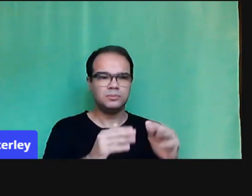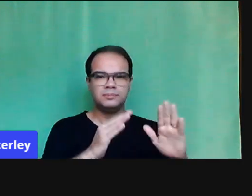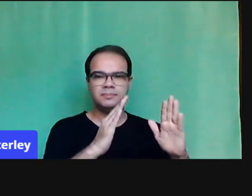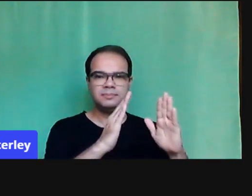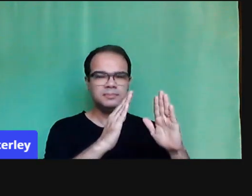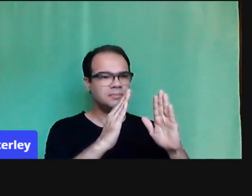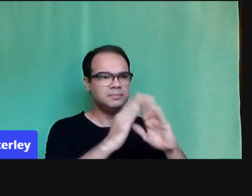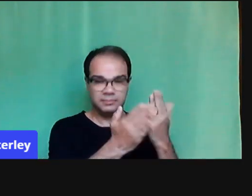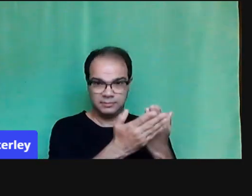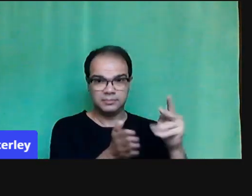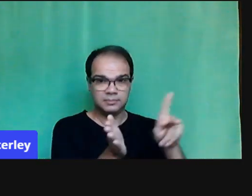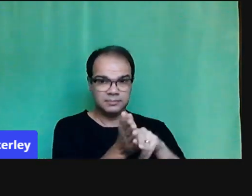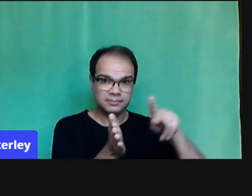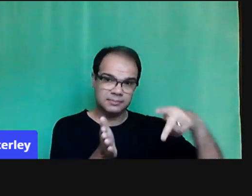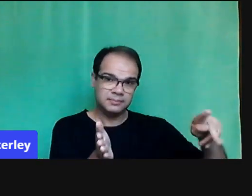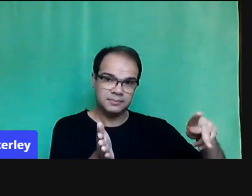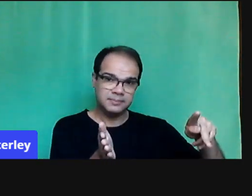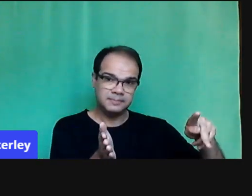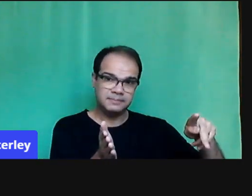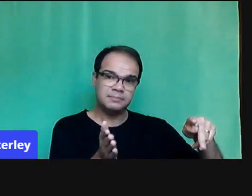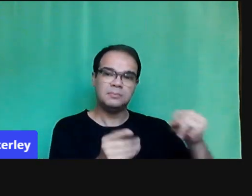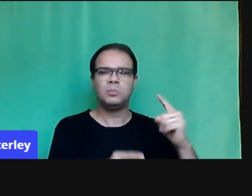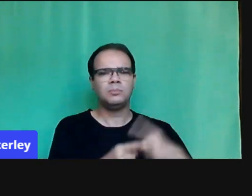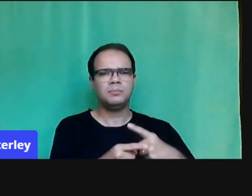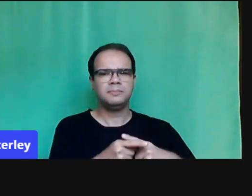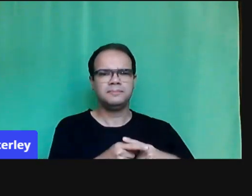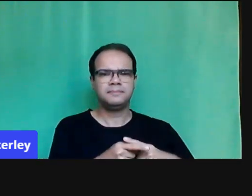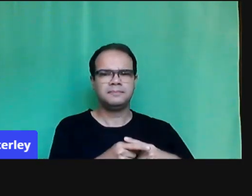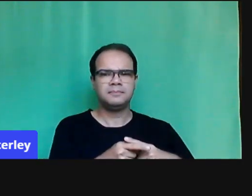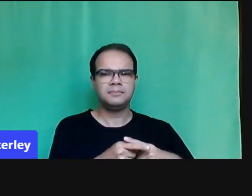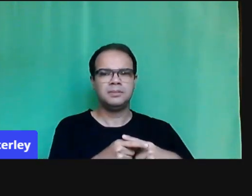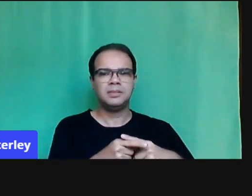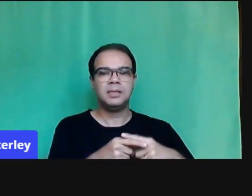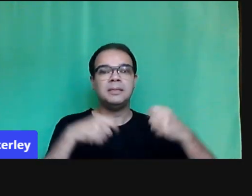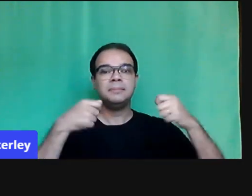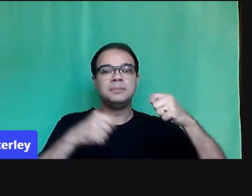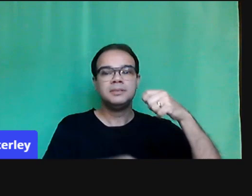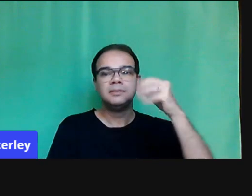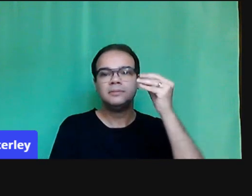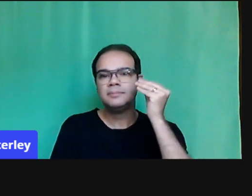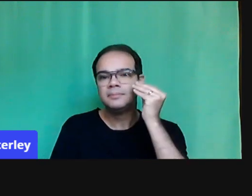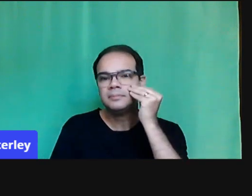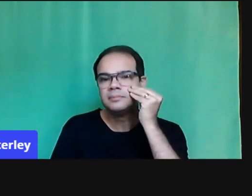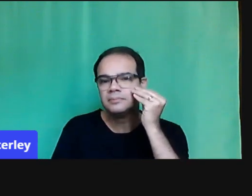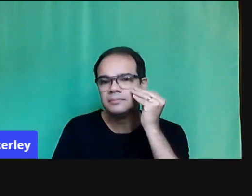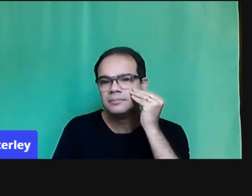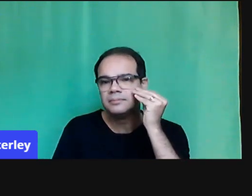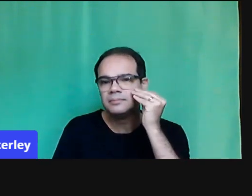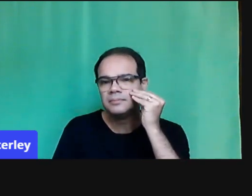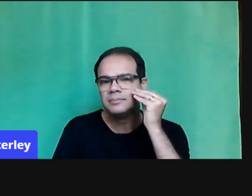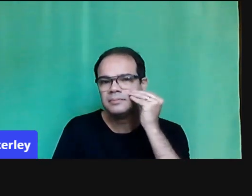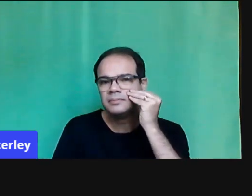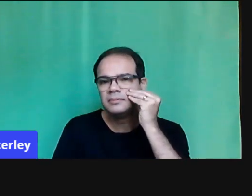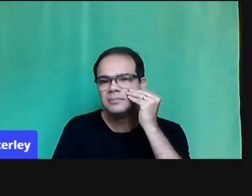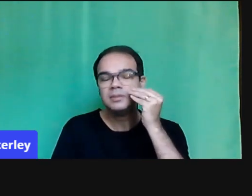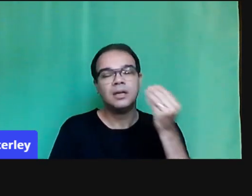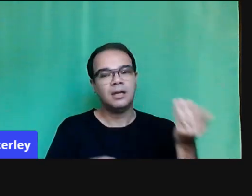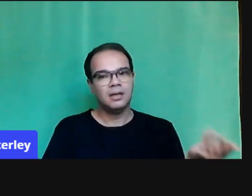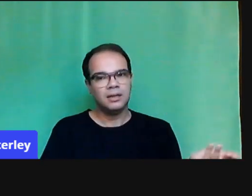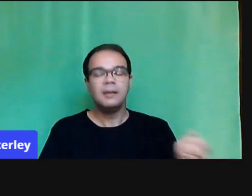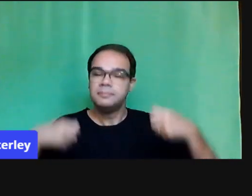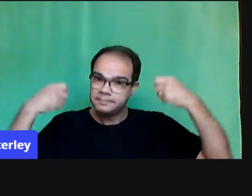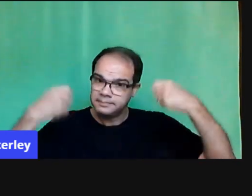de aula, né? Onde o aluno precisa experienciar, viver a situação, né? Para que ele consiga